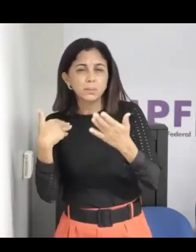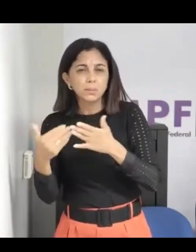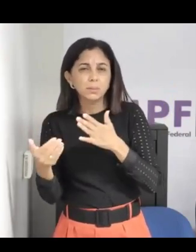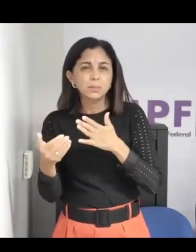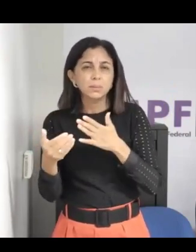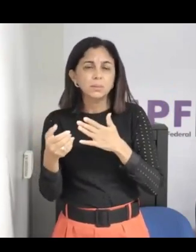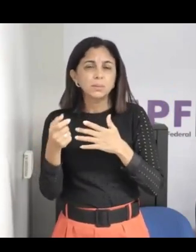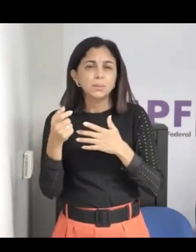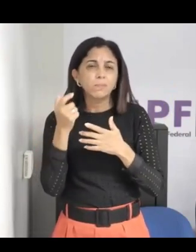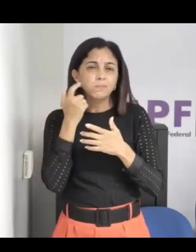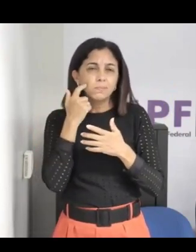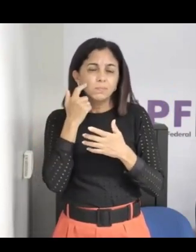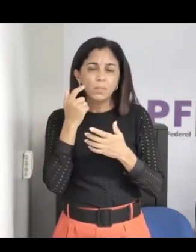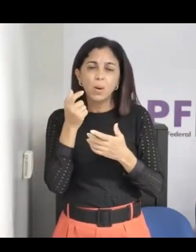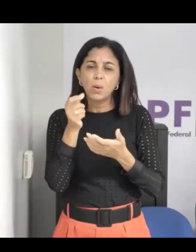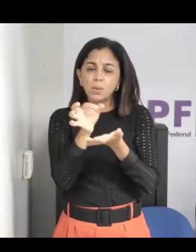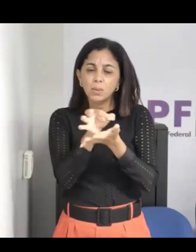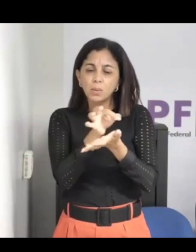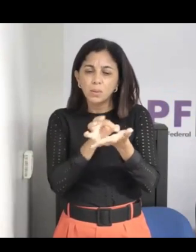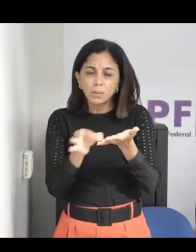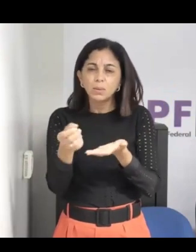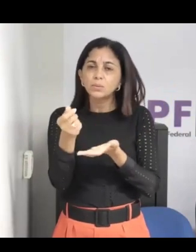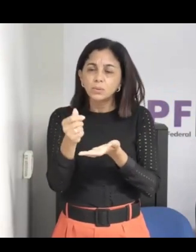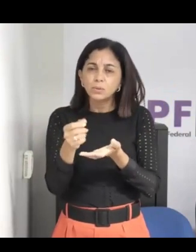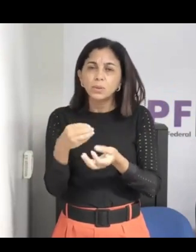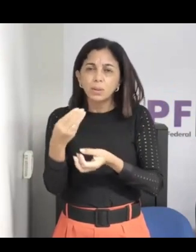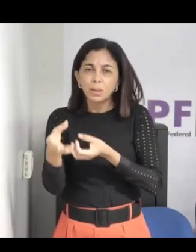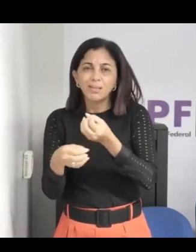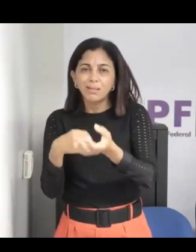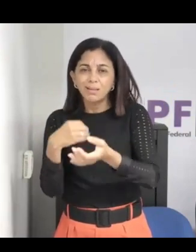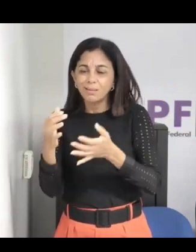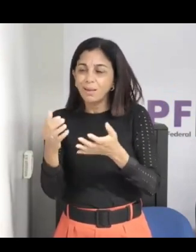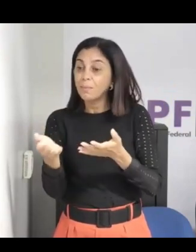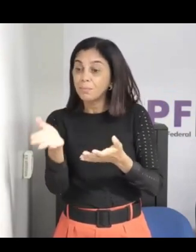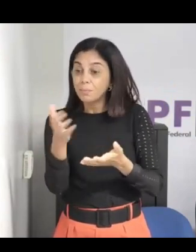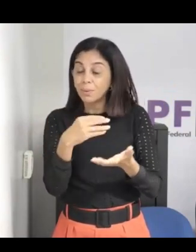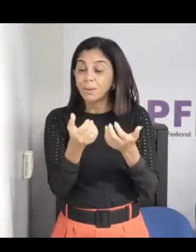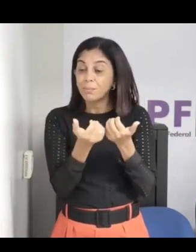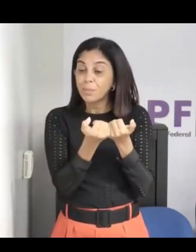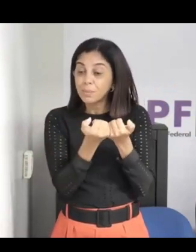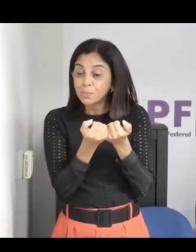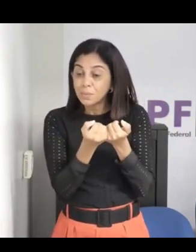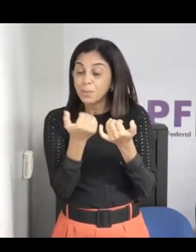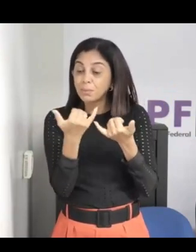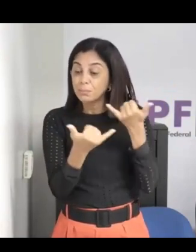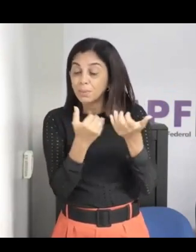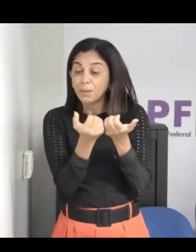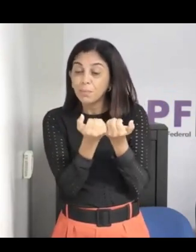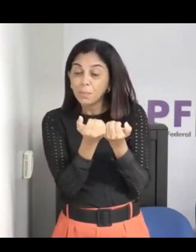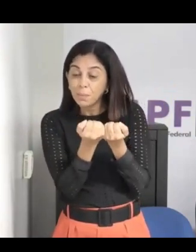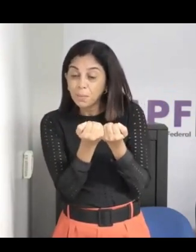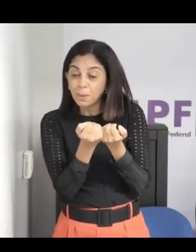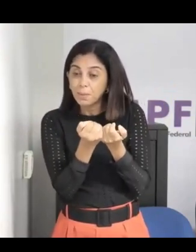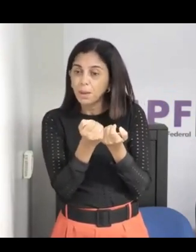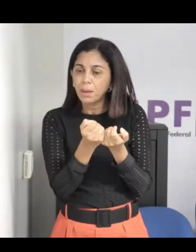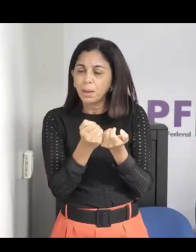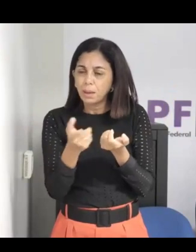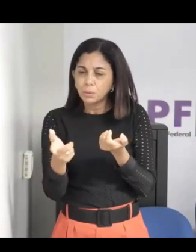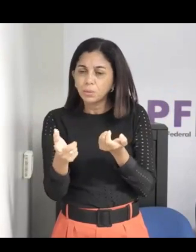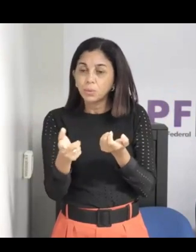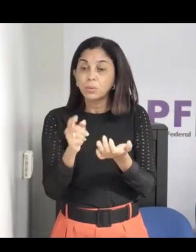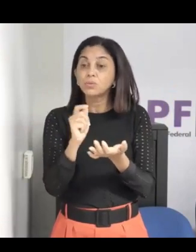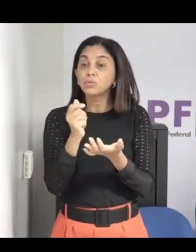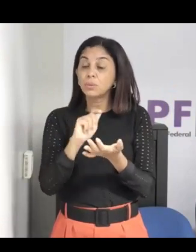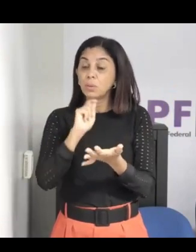jogo para a criança, isso acontece muito em jogo online. A gente sabe hoje que tem o Roblox, que é uma plataforma enorme que tem